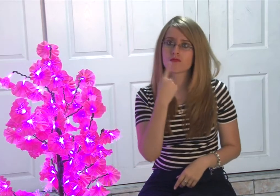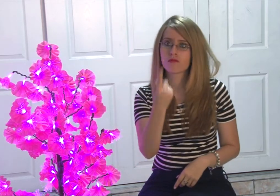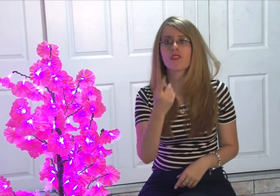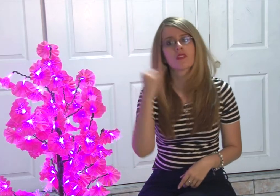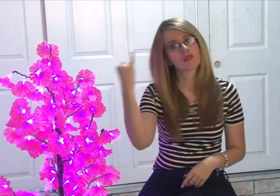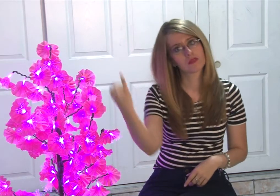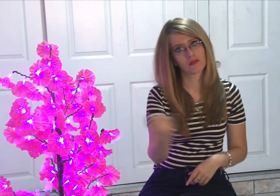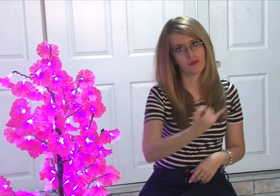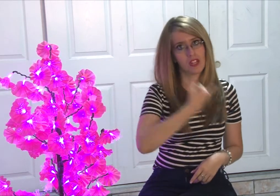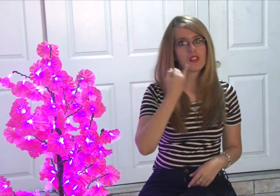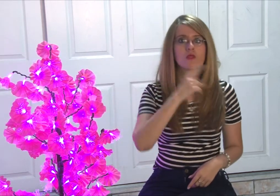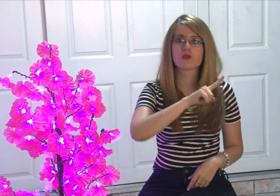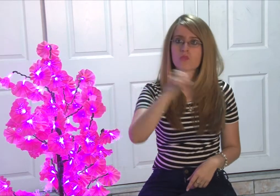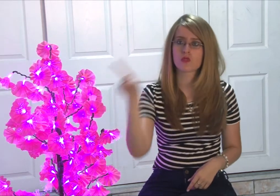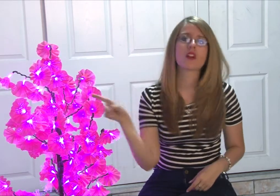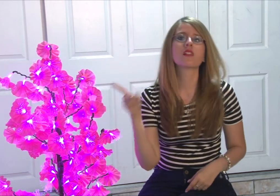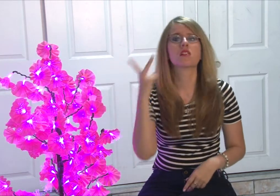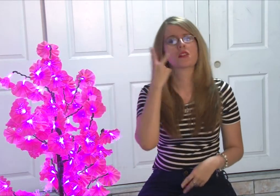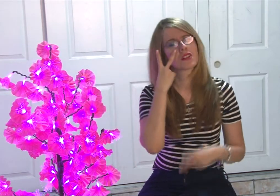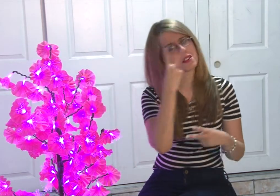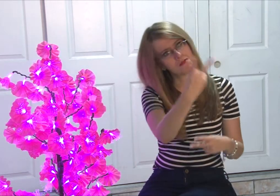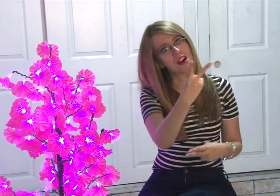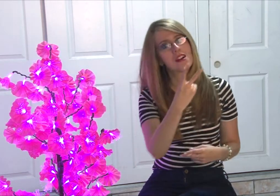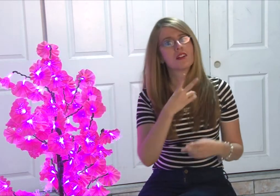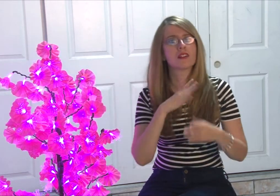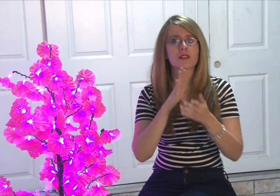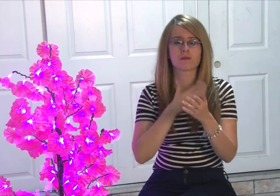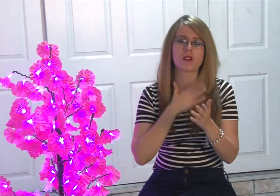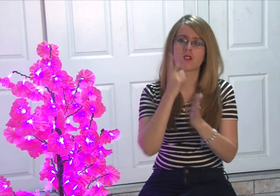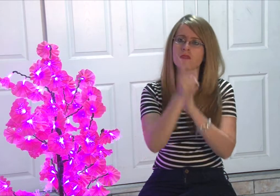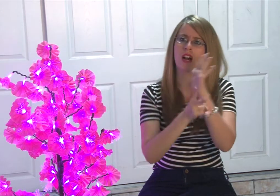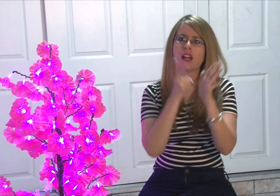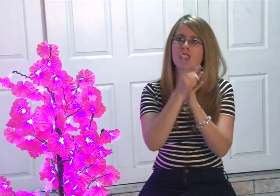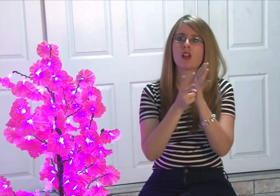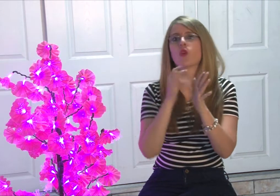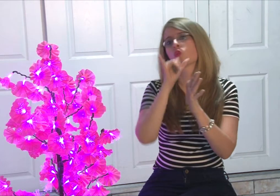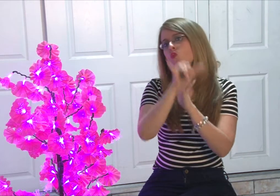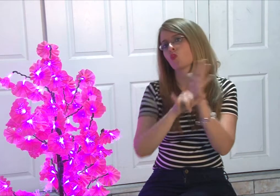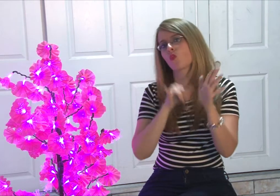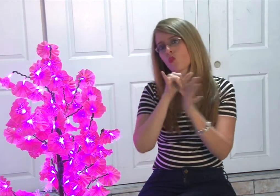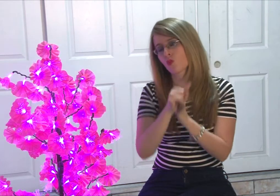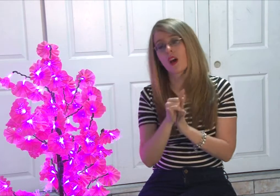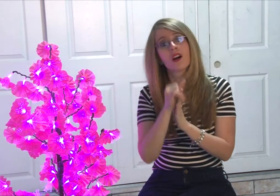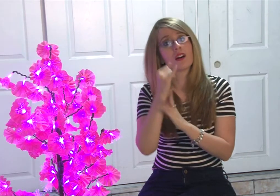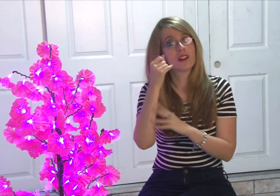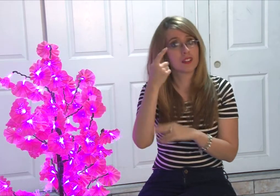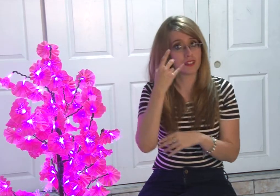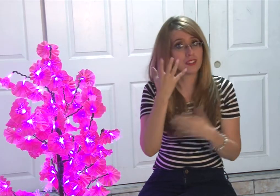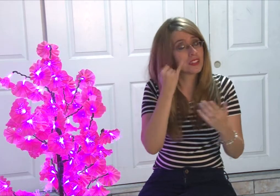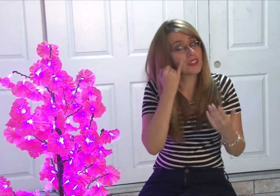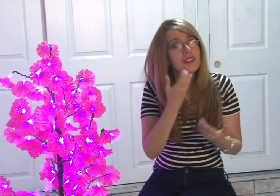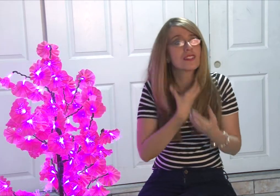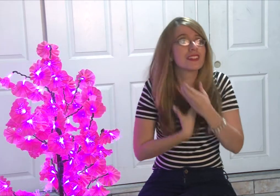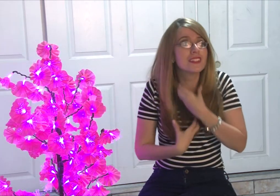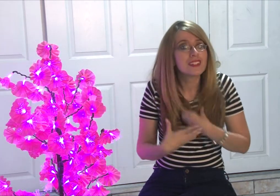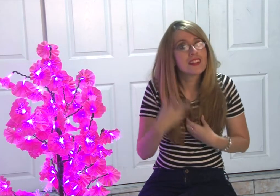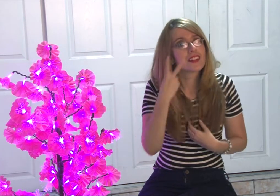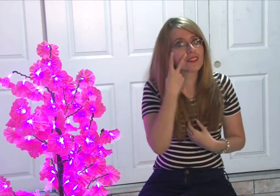los invito para que vean mi canal de youtubers. Si